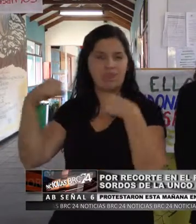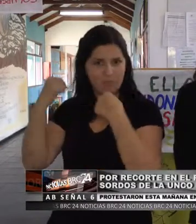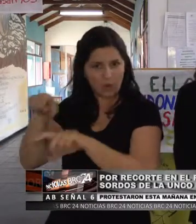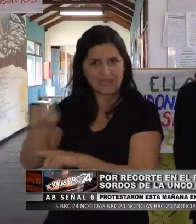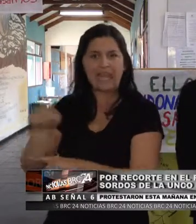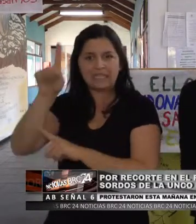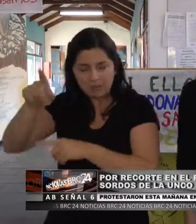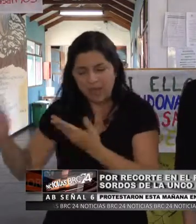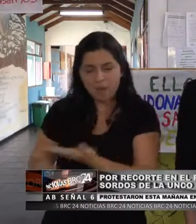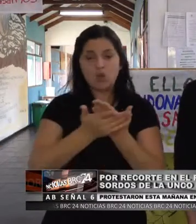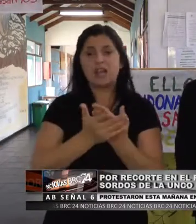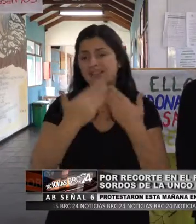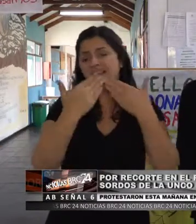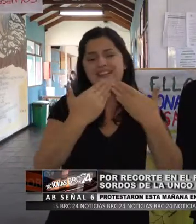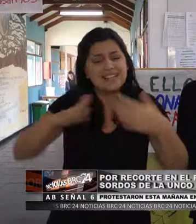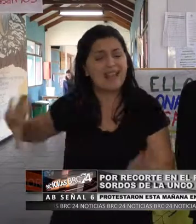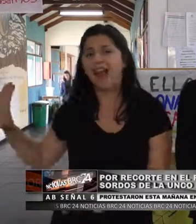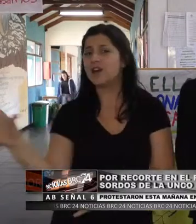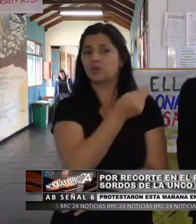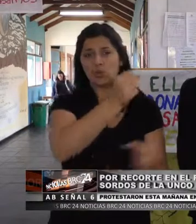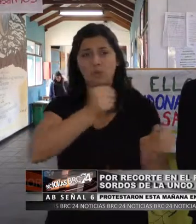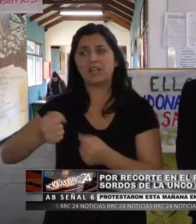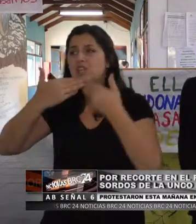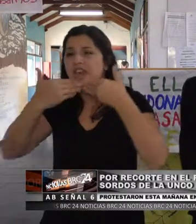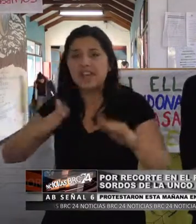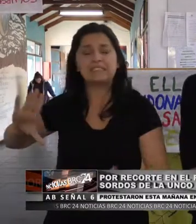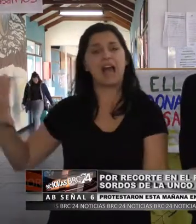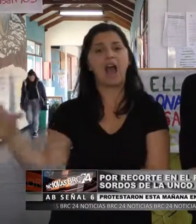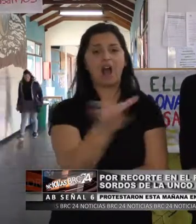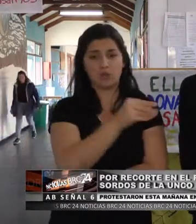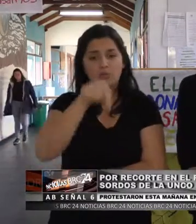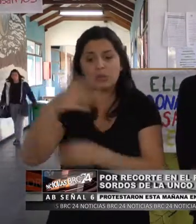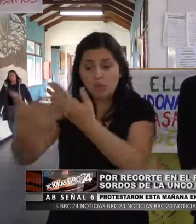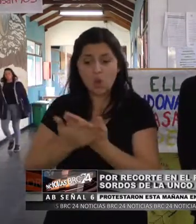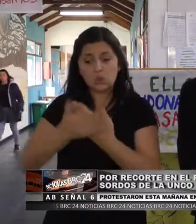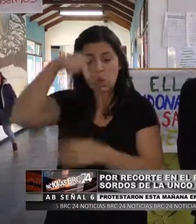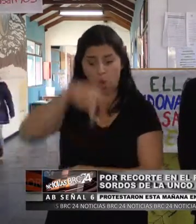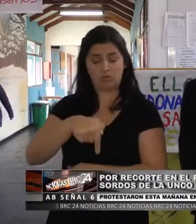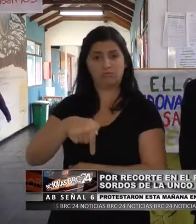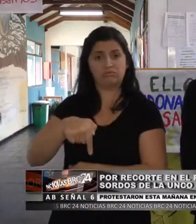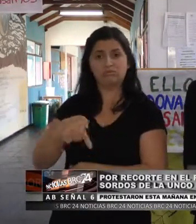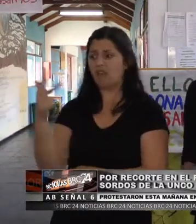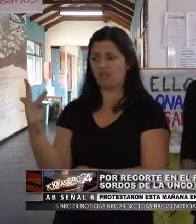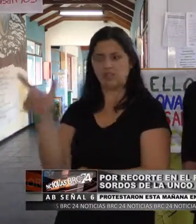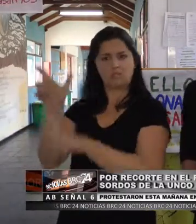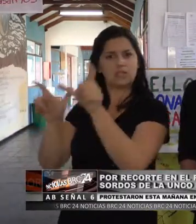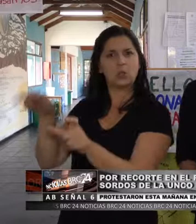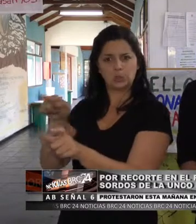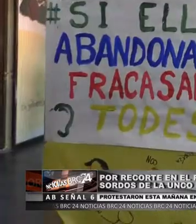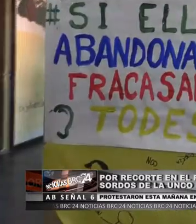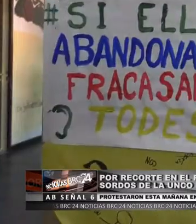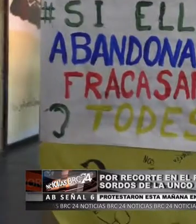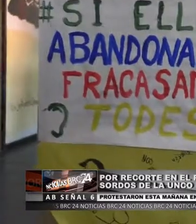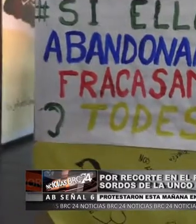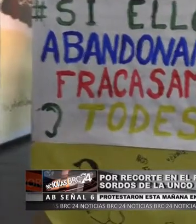agradecemos a todo Bariloche por este apoyo, porque hoy son ellos, hoy nos pasa a